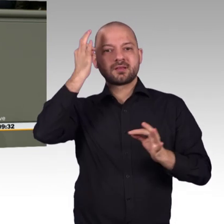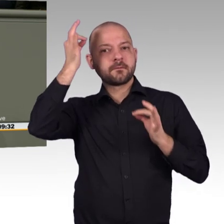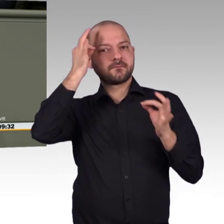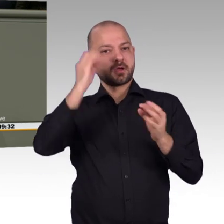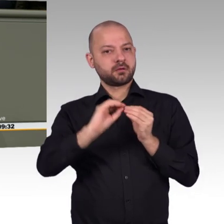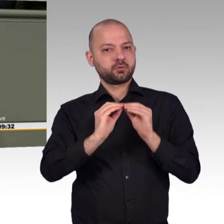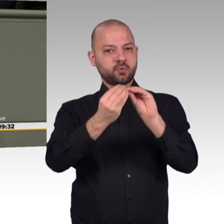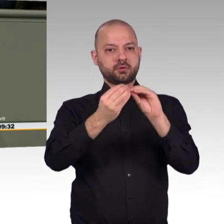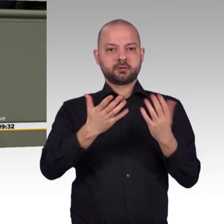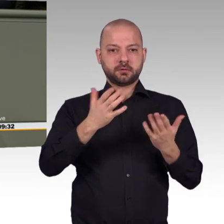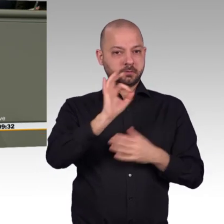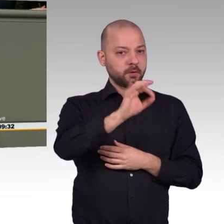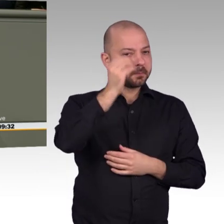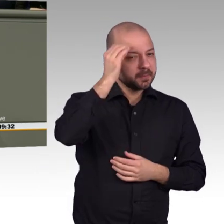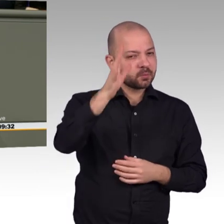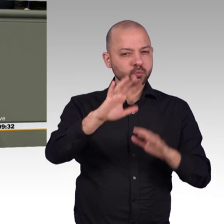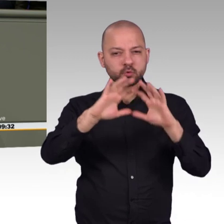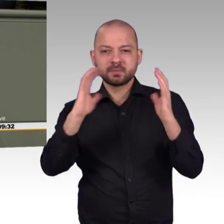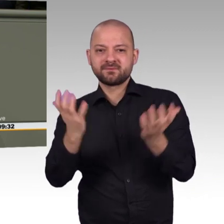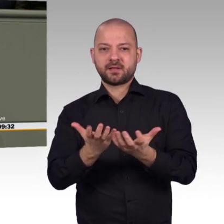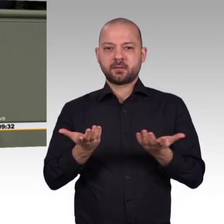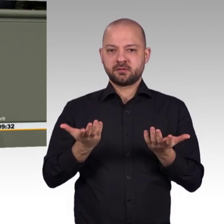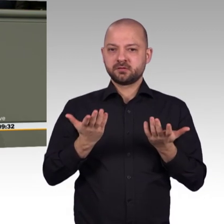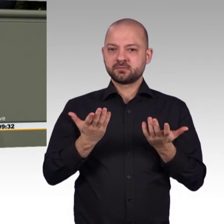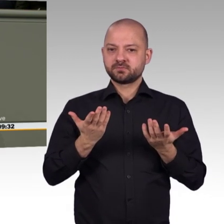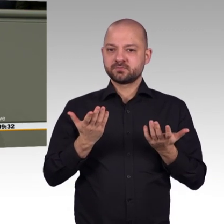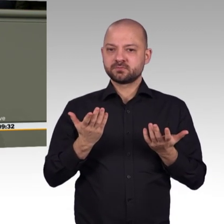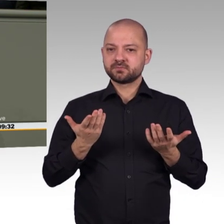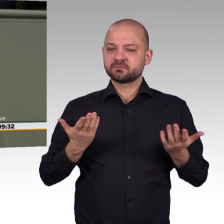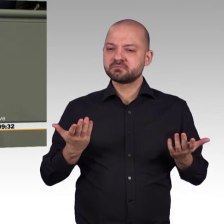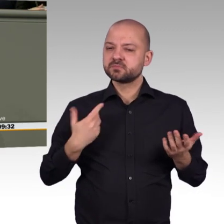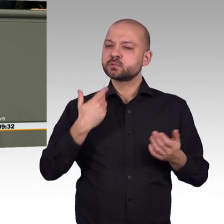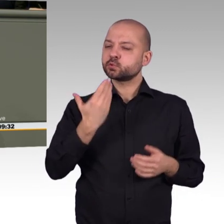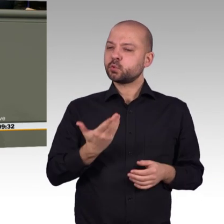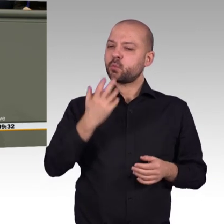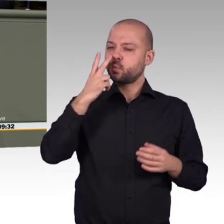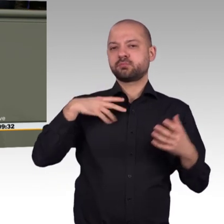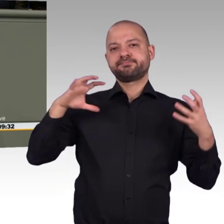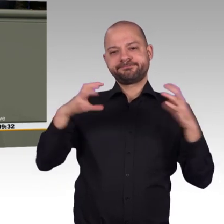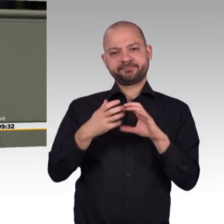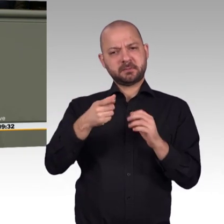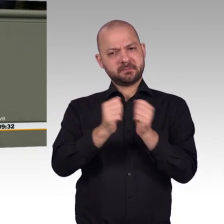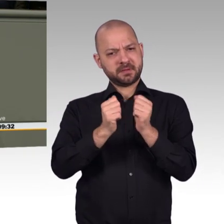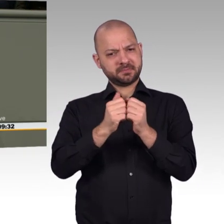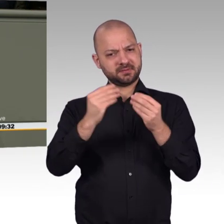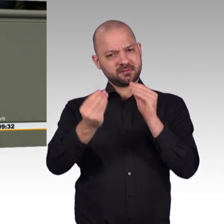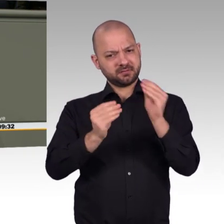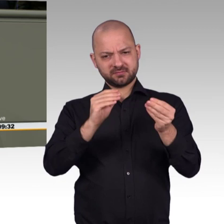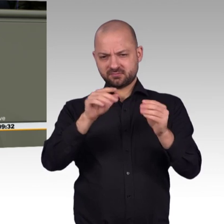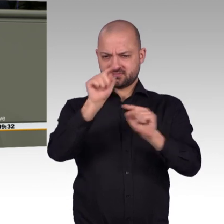gewaltigen Transformation. So fehlte auch der Mut, sich der Frage zu stellen, wie wir denn unser Sozialsystem umgestalten